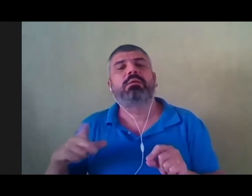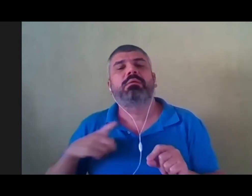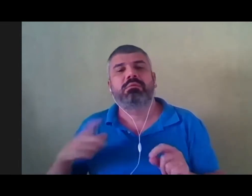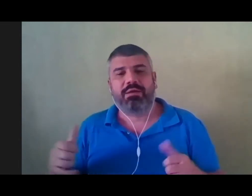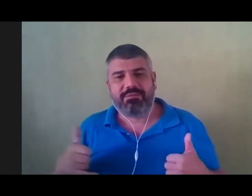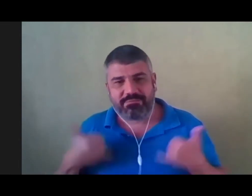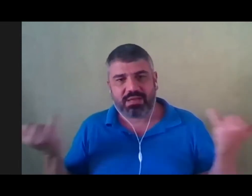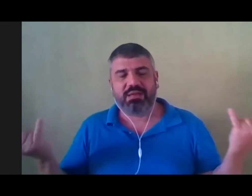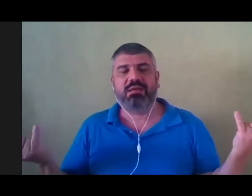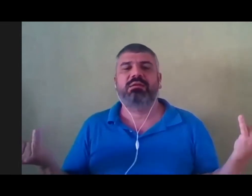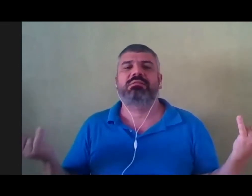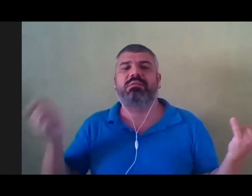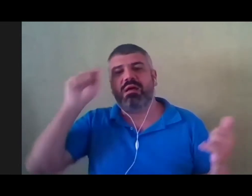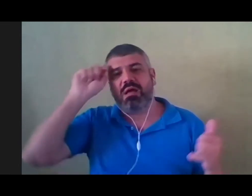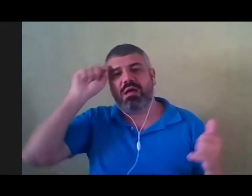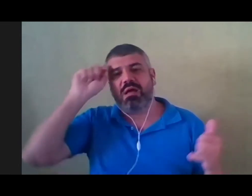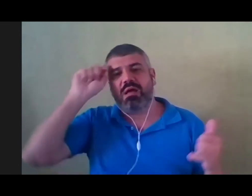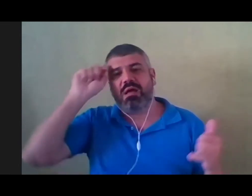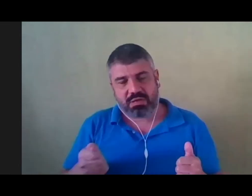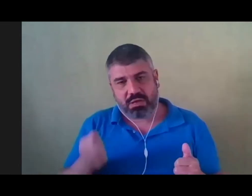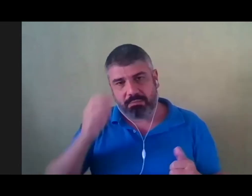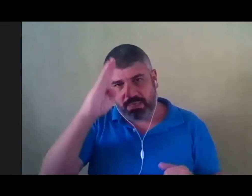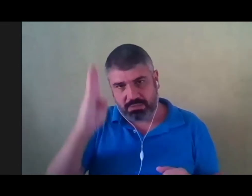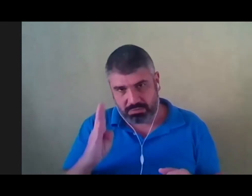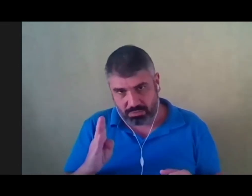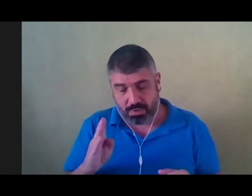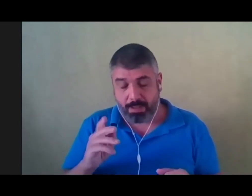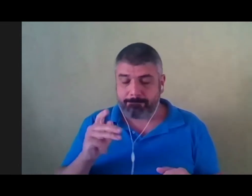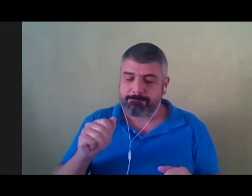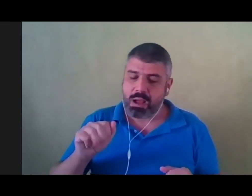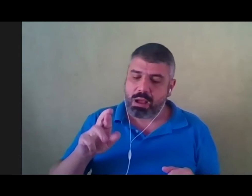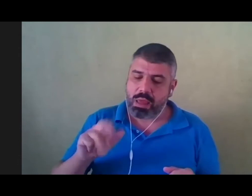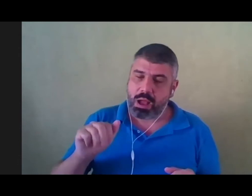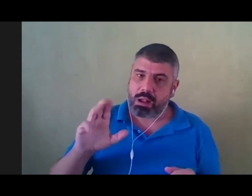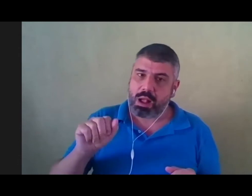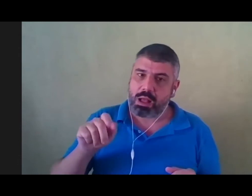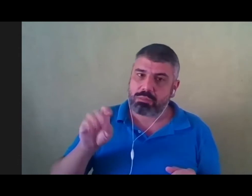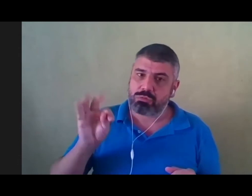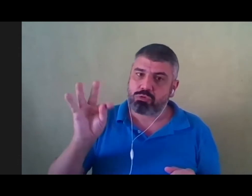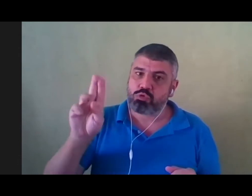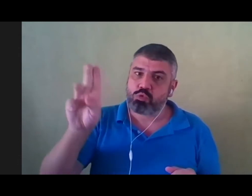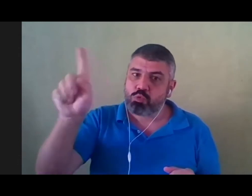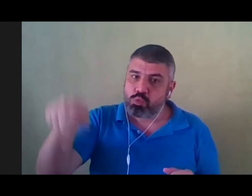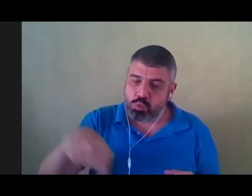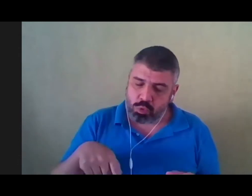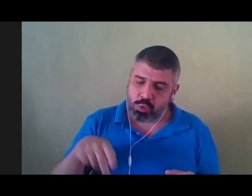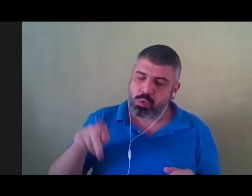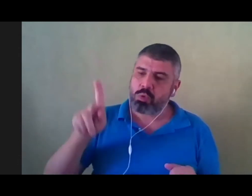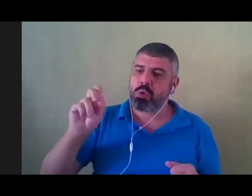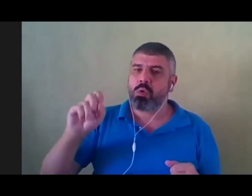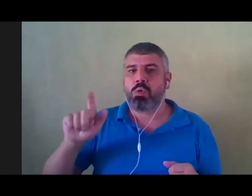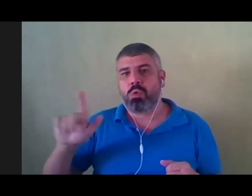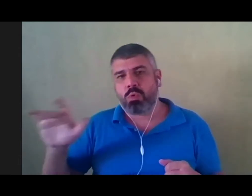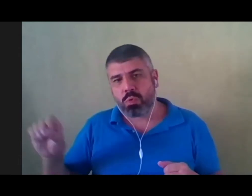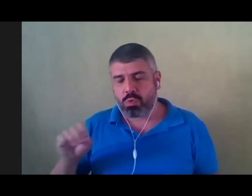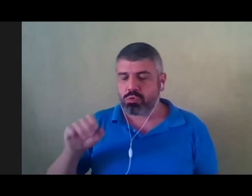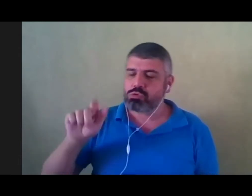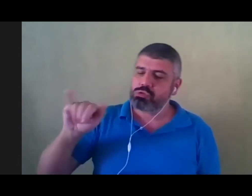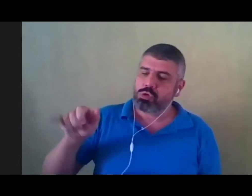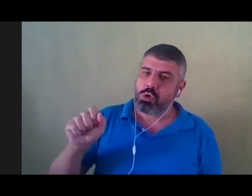afro-brasileiros. Maracatu, Congo, Jongo, Trevo,